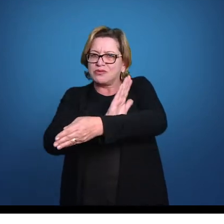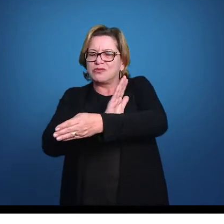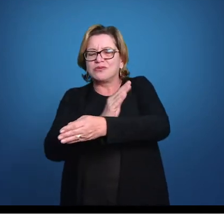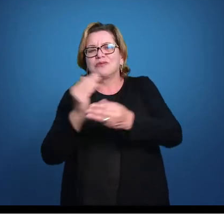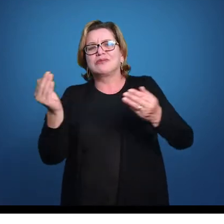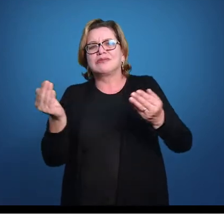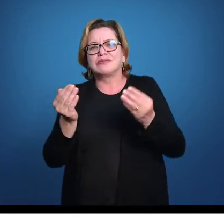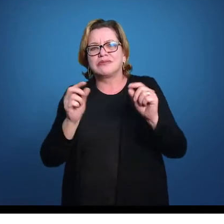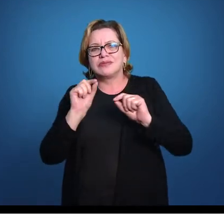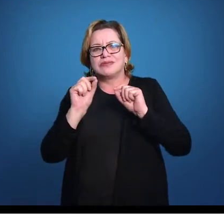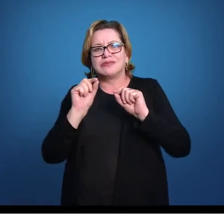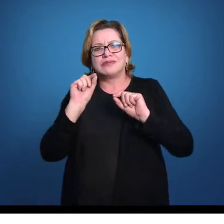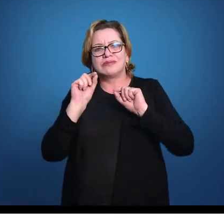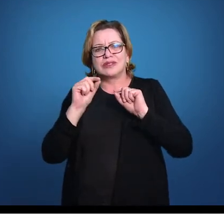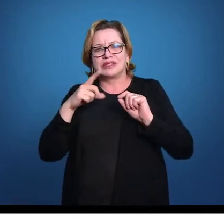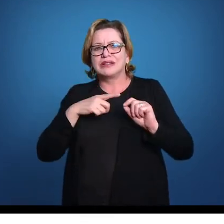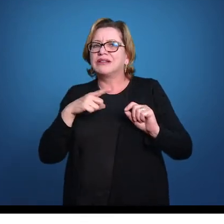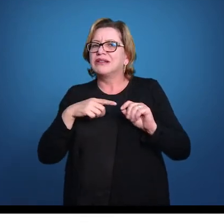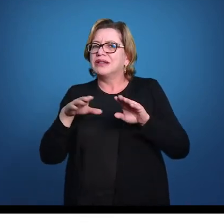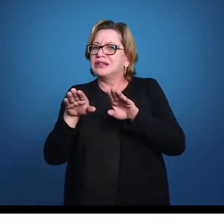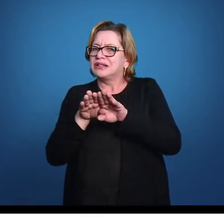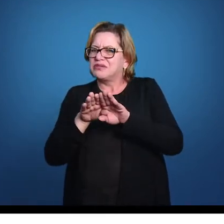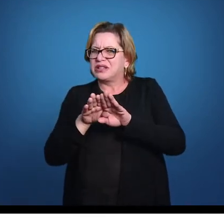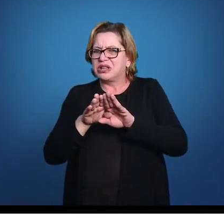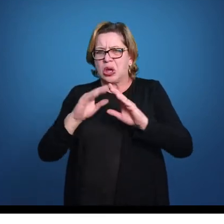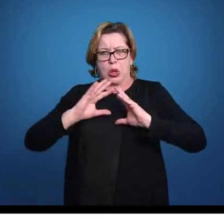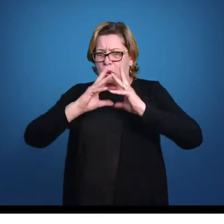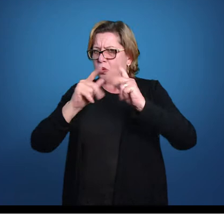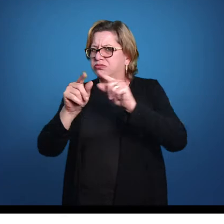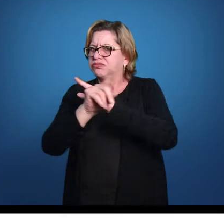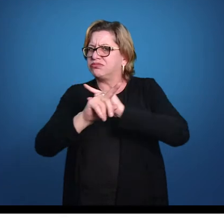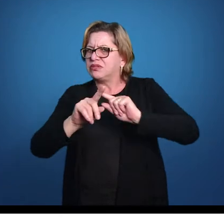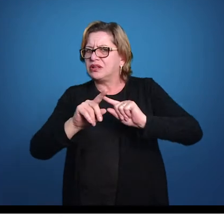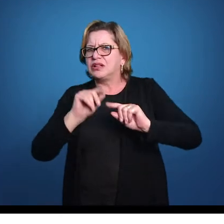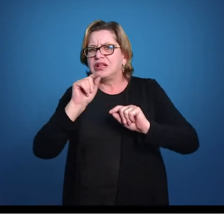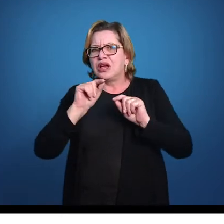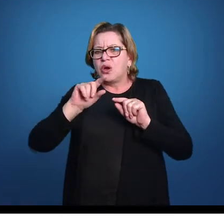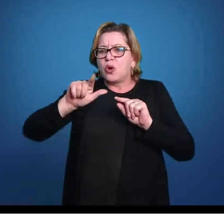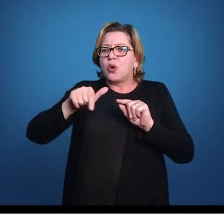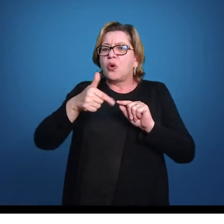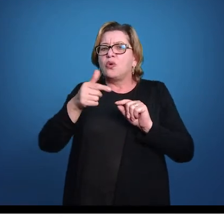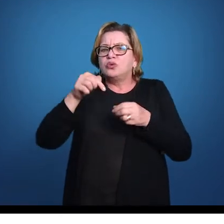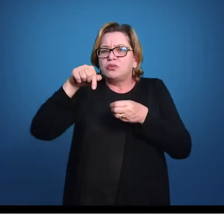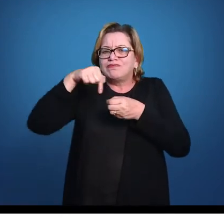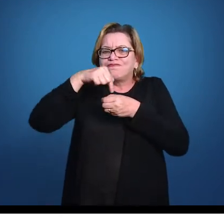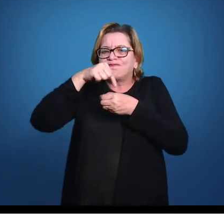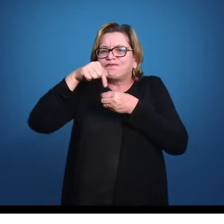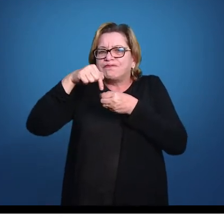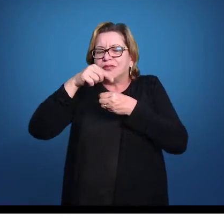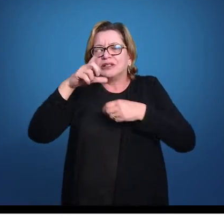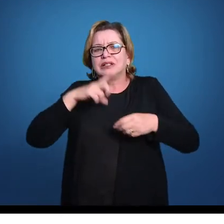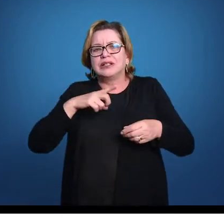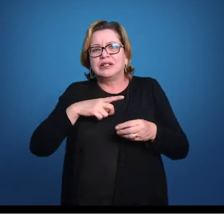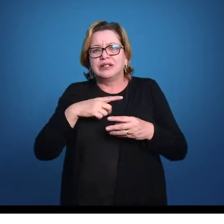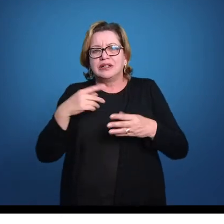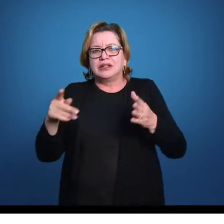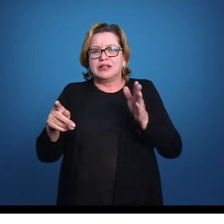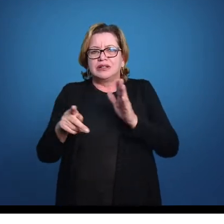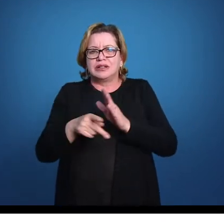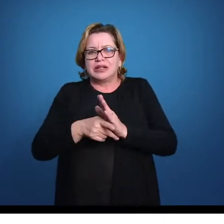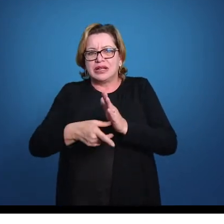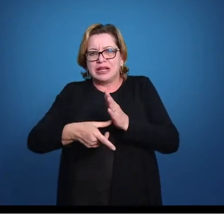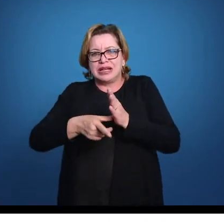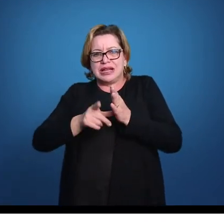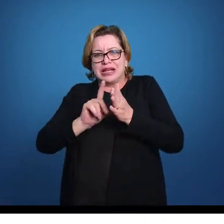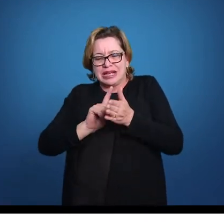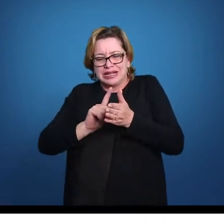coisa que aparece às vezes nos tubarões, não em todas as espécies, é um outro buraquinho que aparece aqui, Que é um buraquinho antes